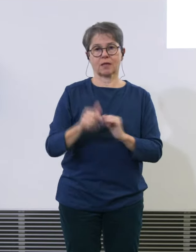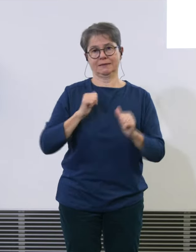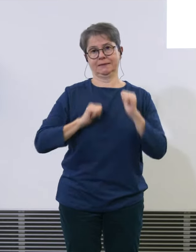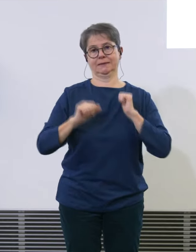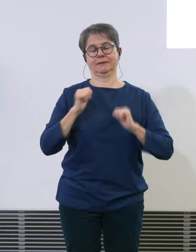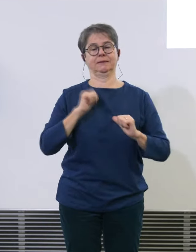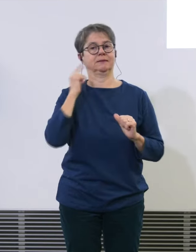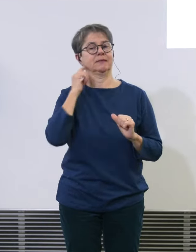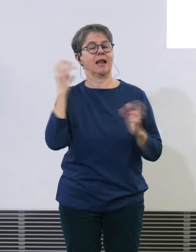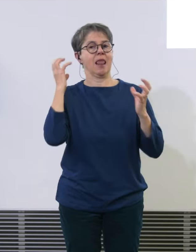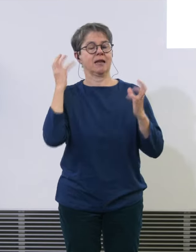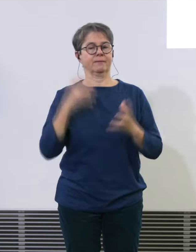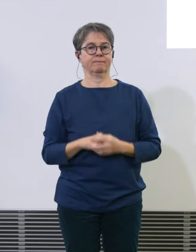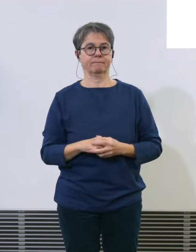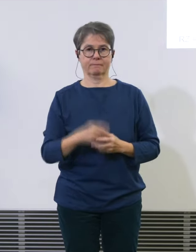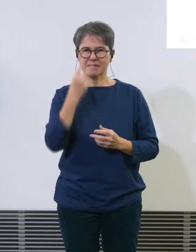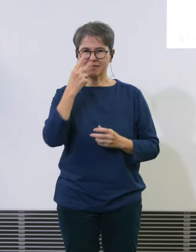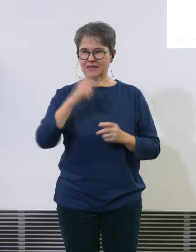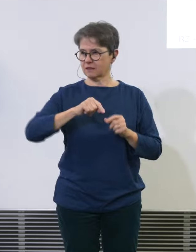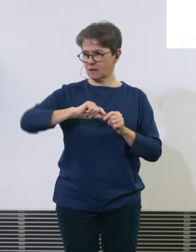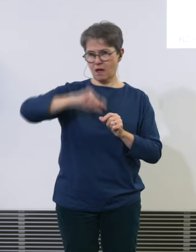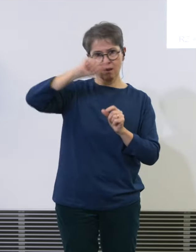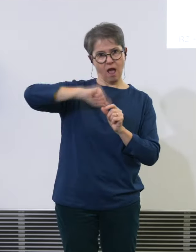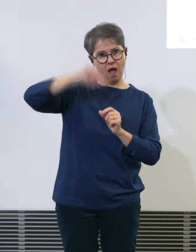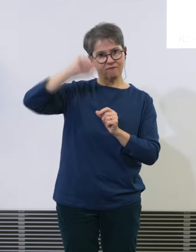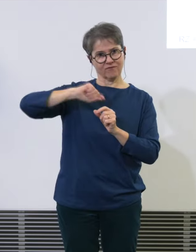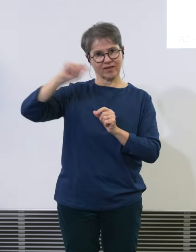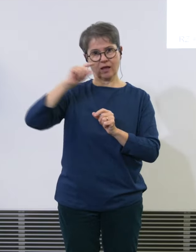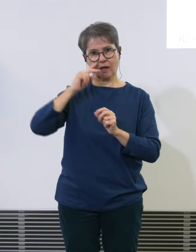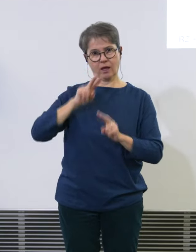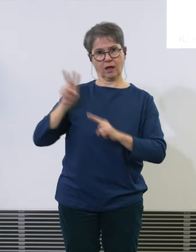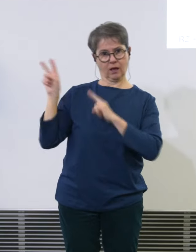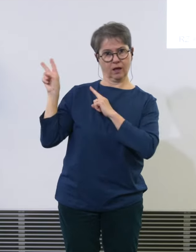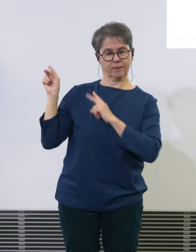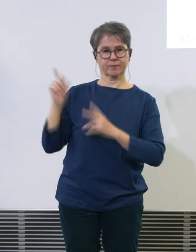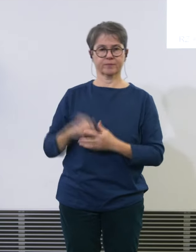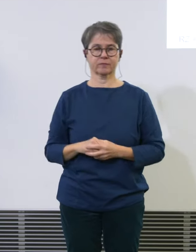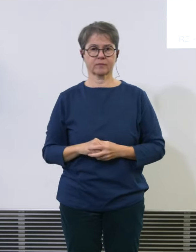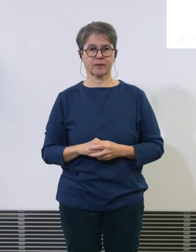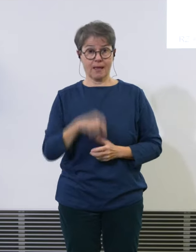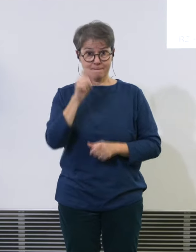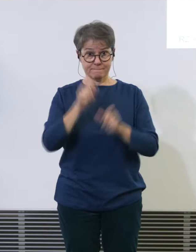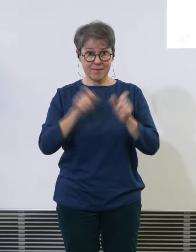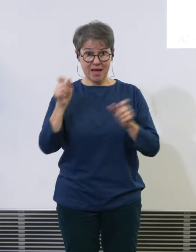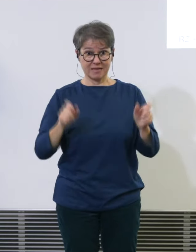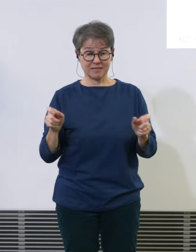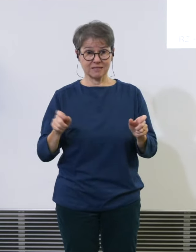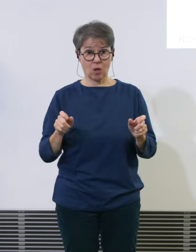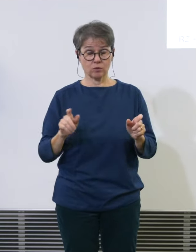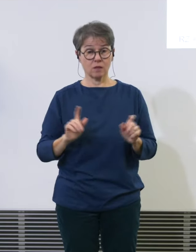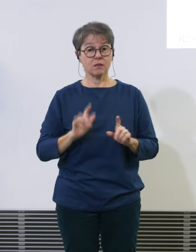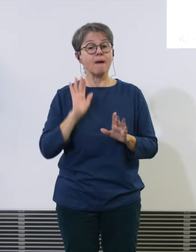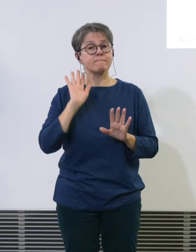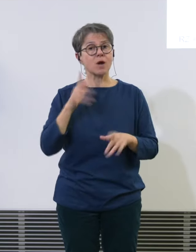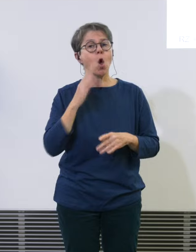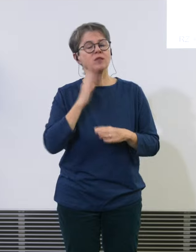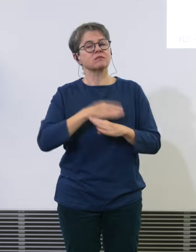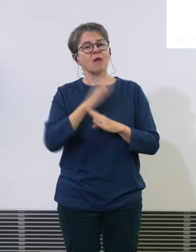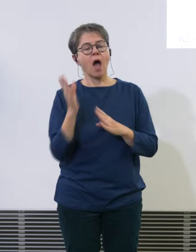Und Sie sehen das an dieser Grafik. Die Zahl der Personen, die am Tag stark belästigt sind, beläuft